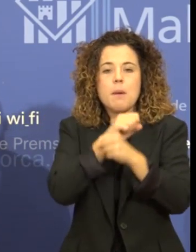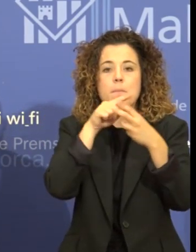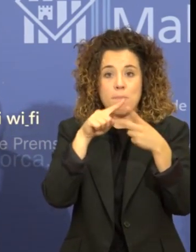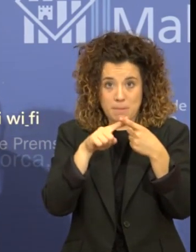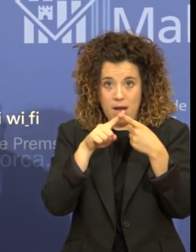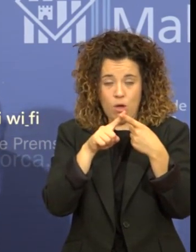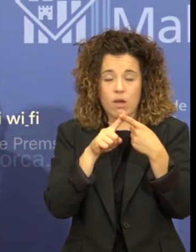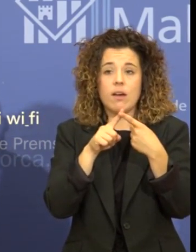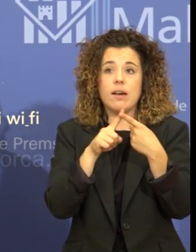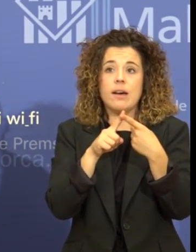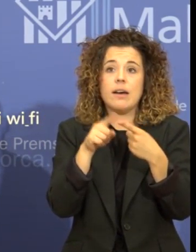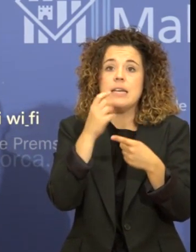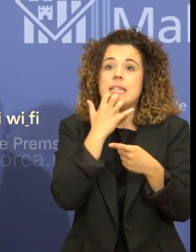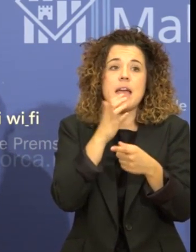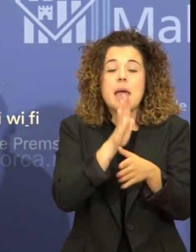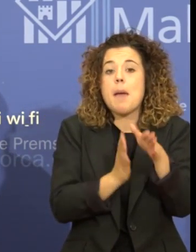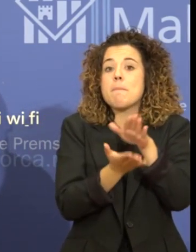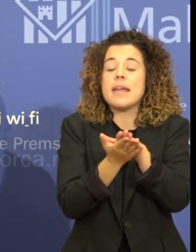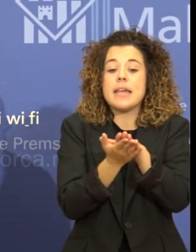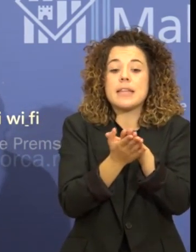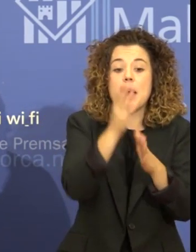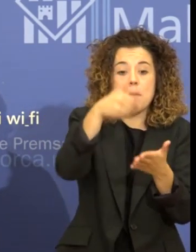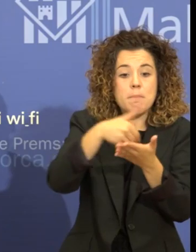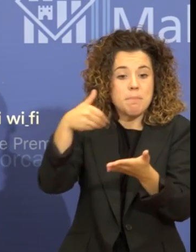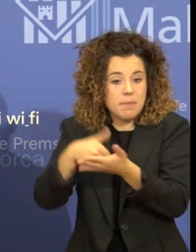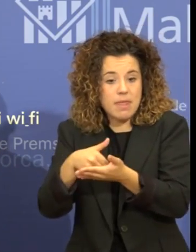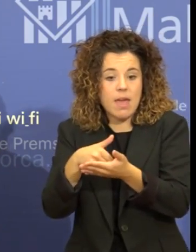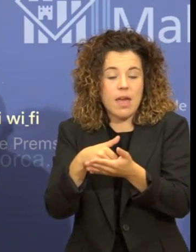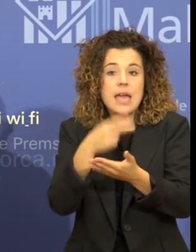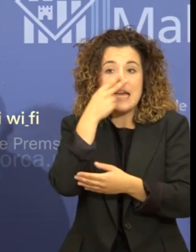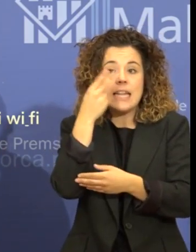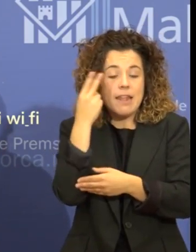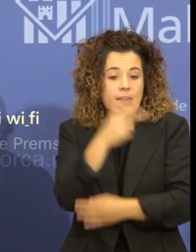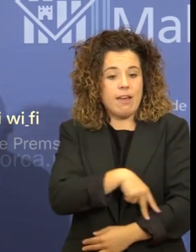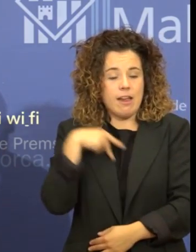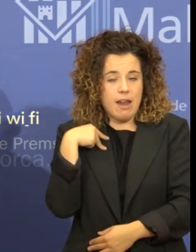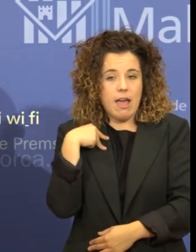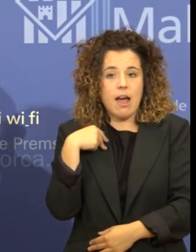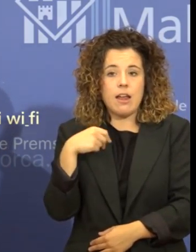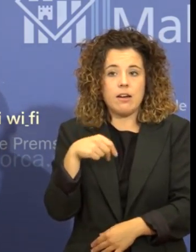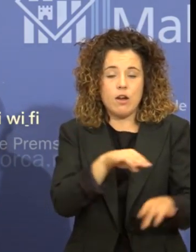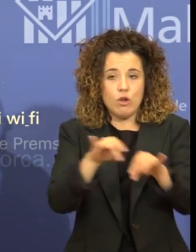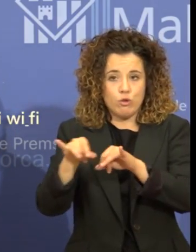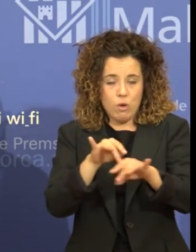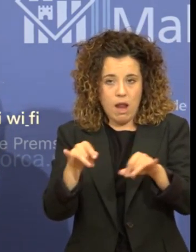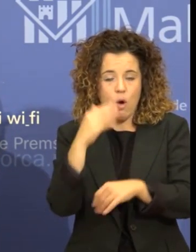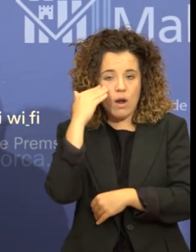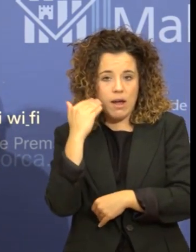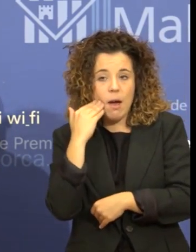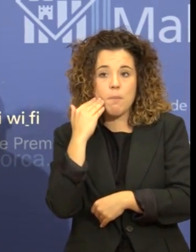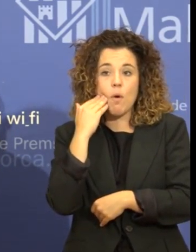hi hagi expedients de sol·licitud de declaració d'interès general en sol rústic que s'aneguin o s'arxivin,